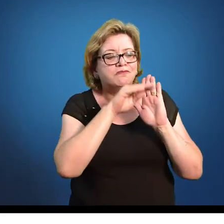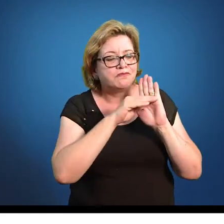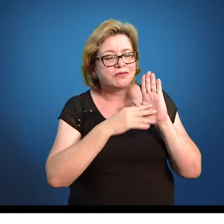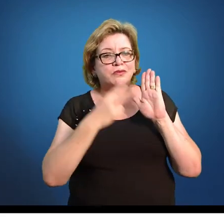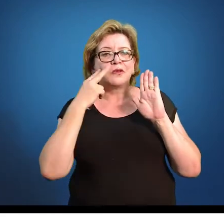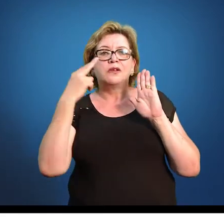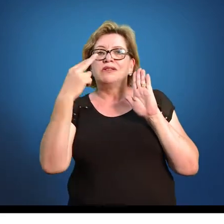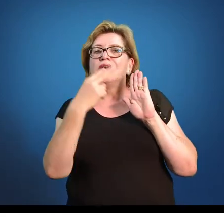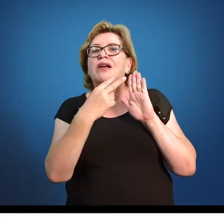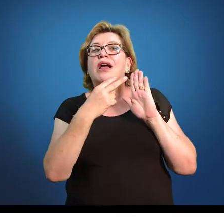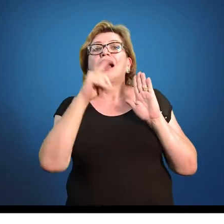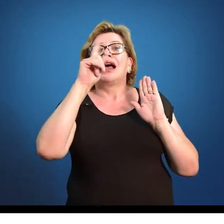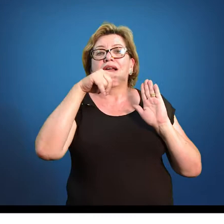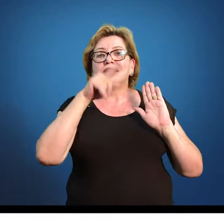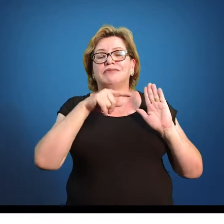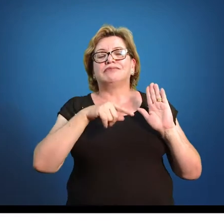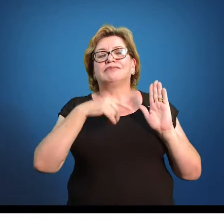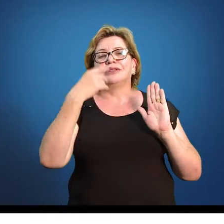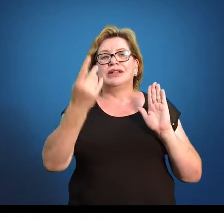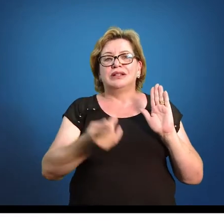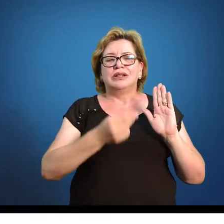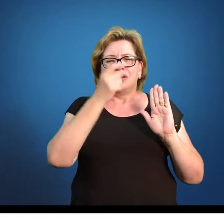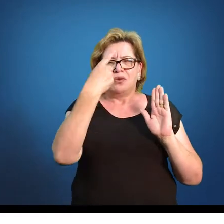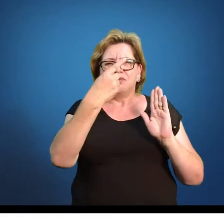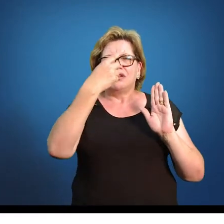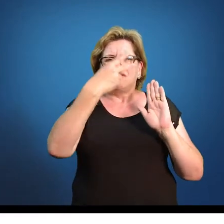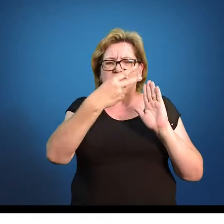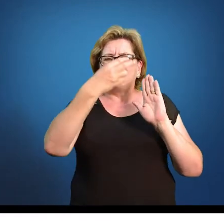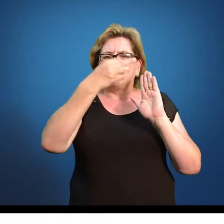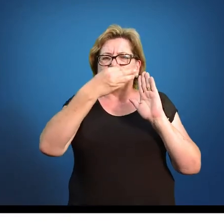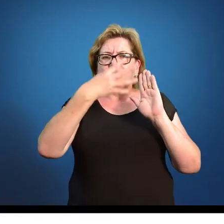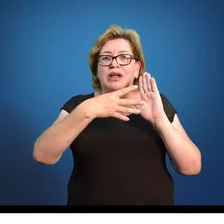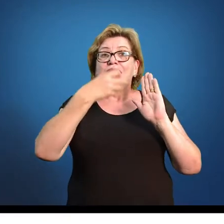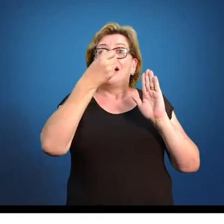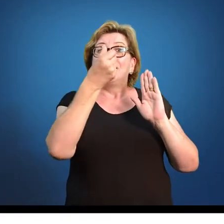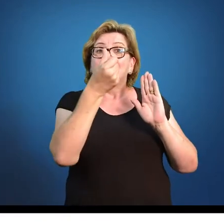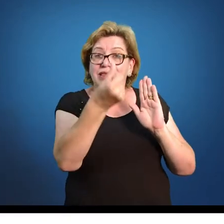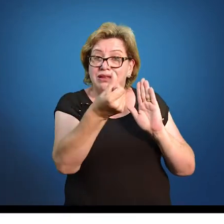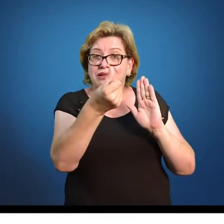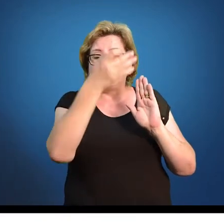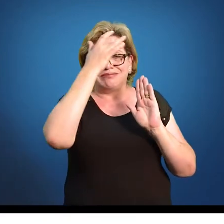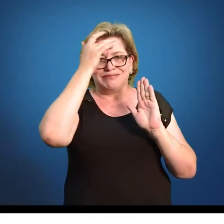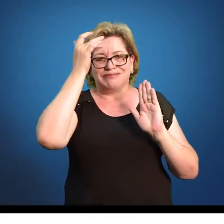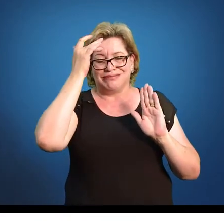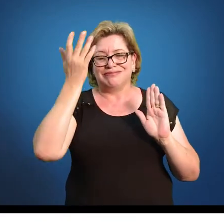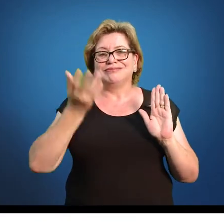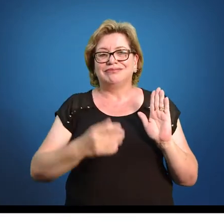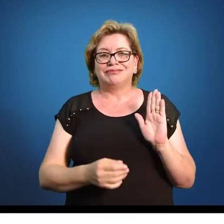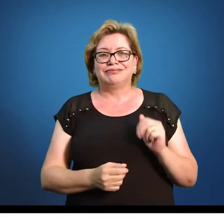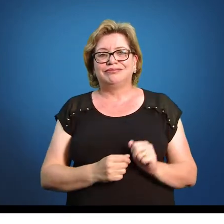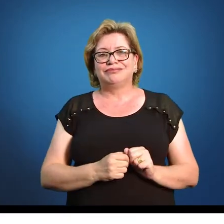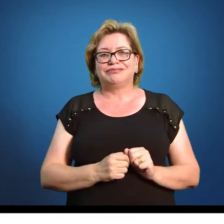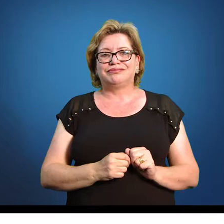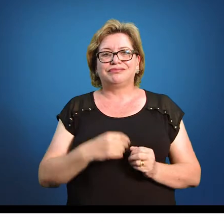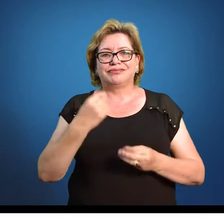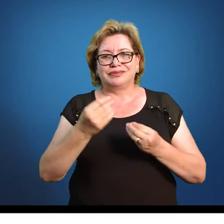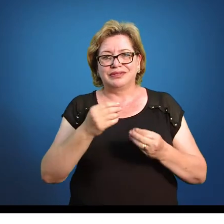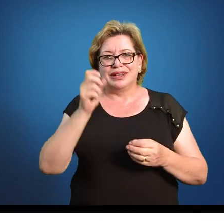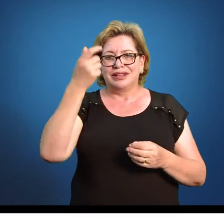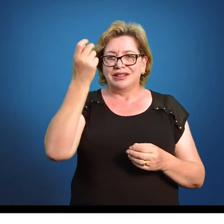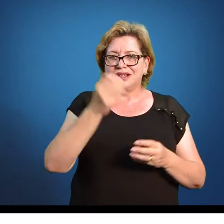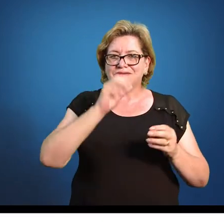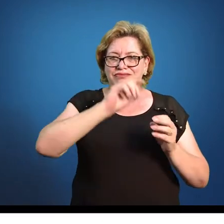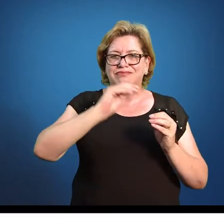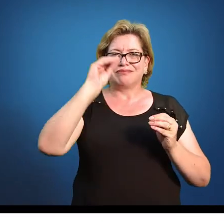e vamos verificar. Ah, um filho. Aparece uma, duas, três, quatro, cinco, seis vezes. Aí eu já tenho aqui do lado